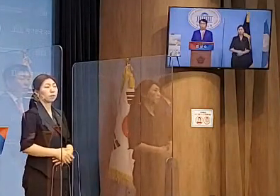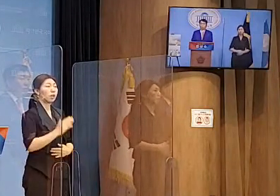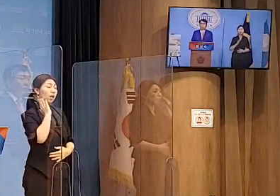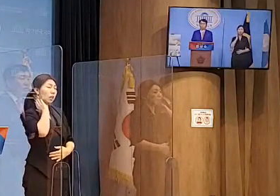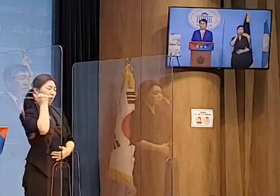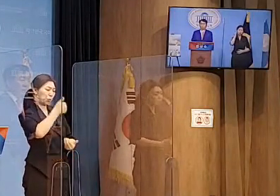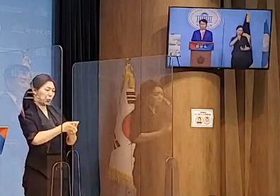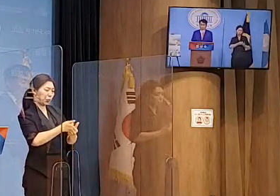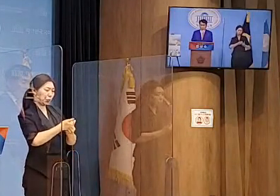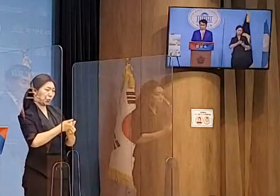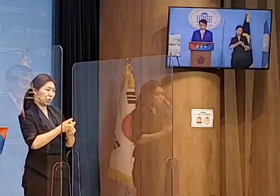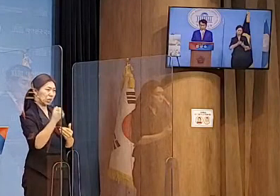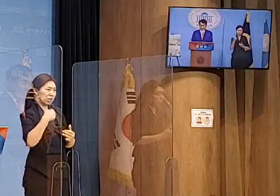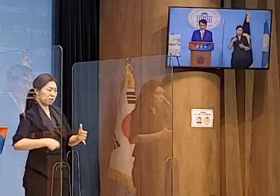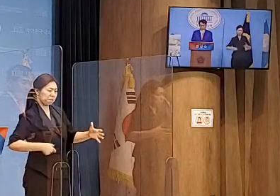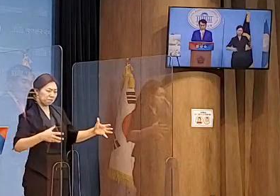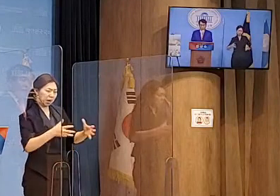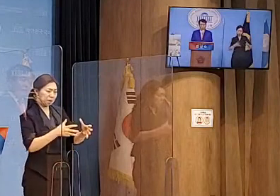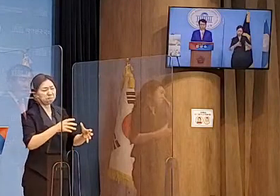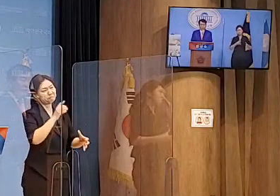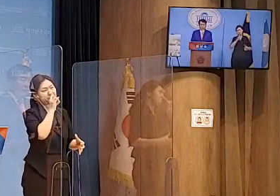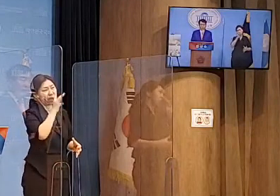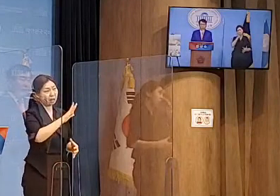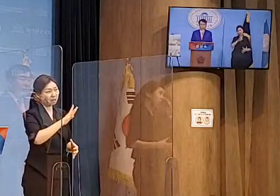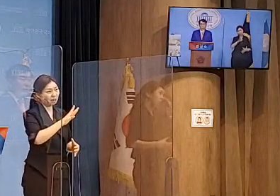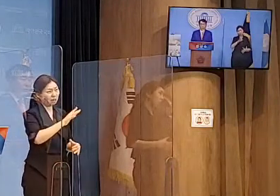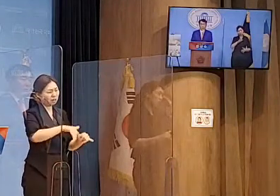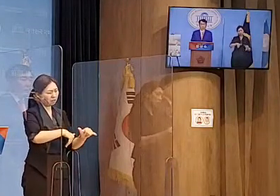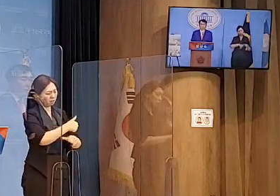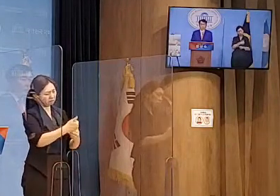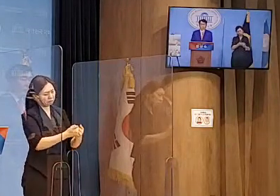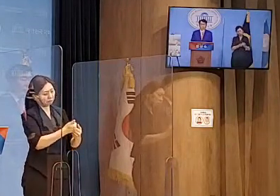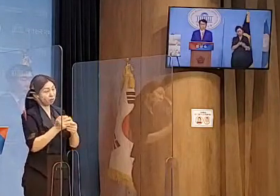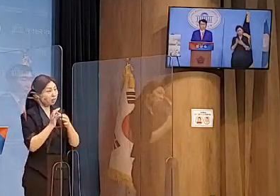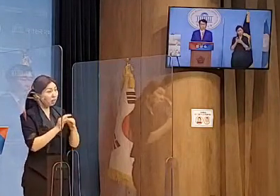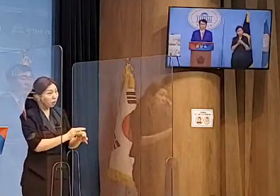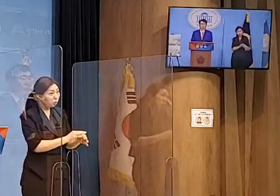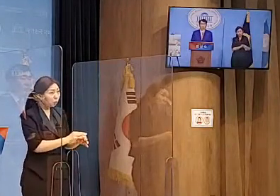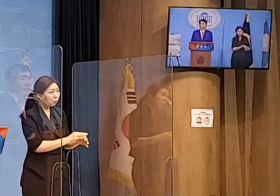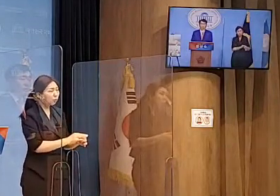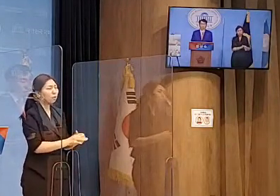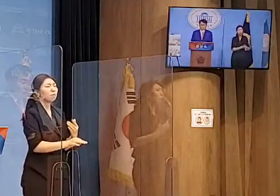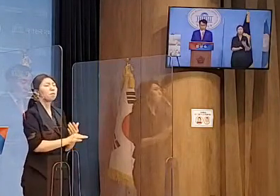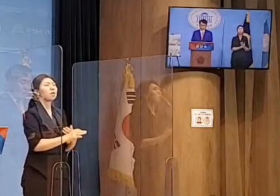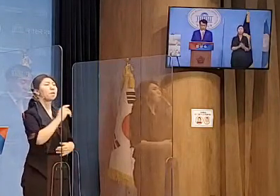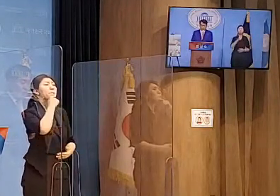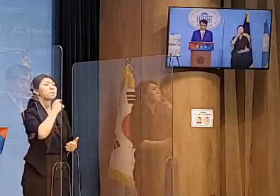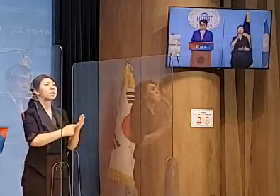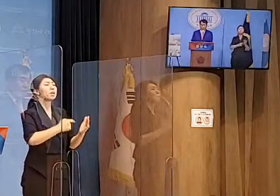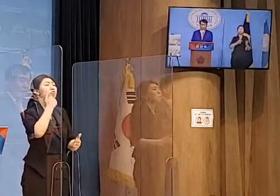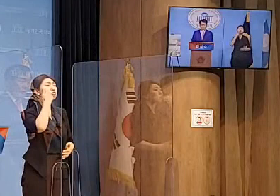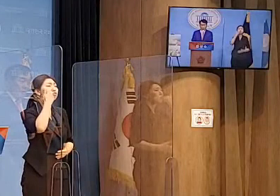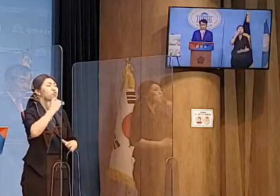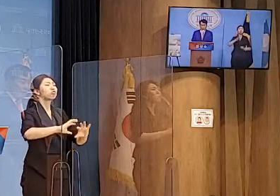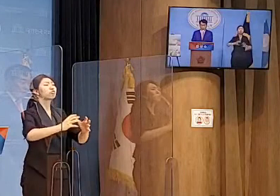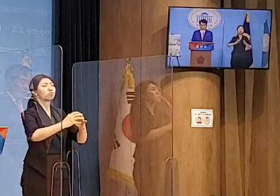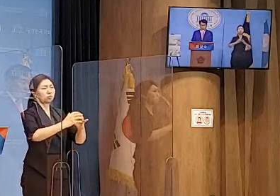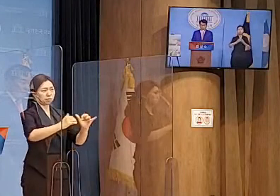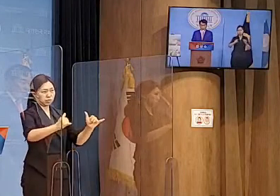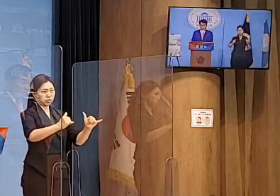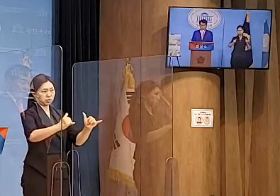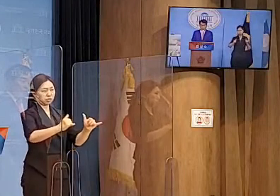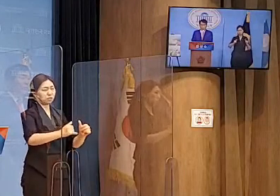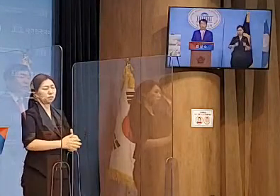불협치 상황이 계속된다면 그 피해는 오롯이 국민들한테 불안할